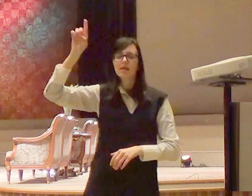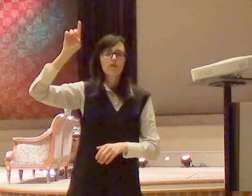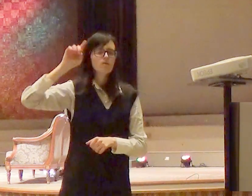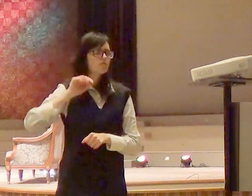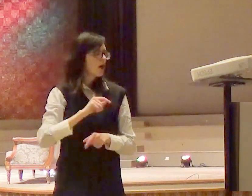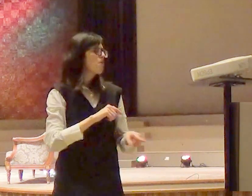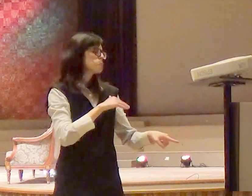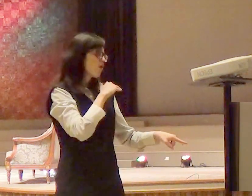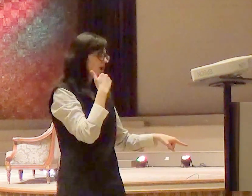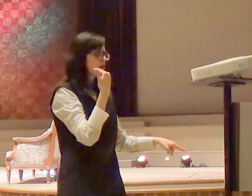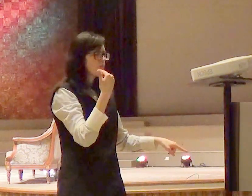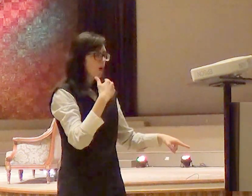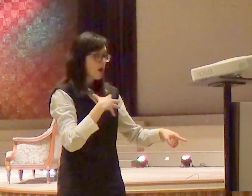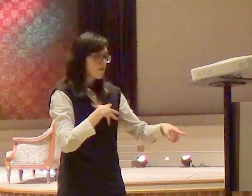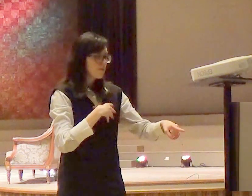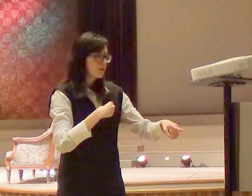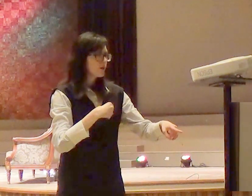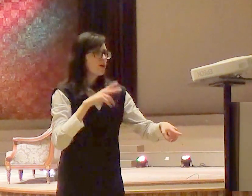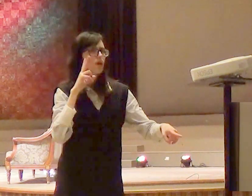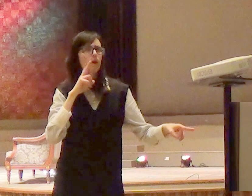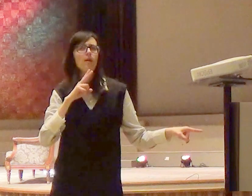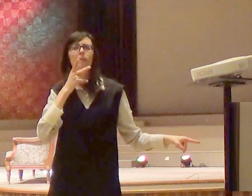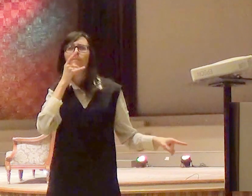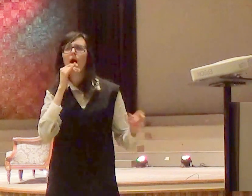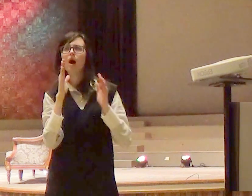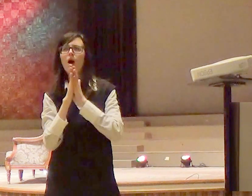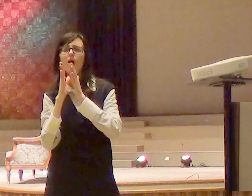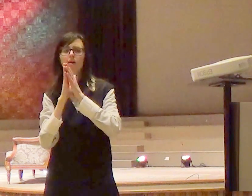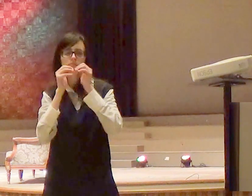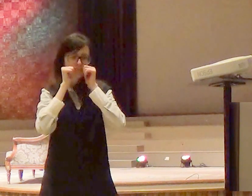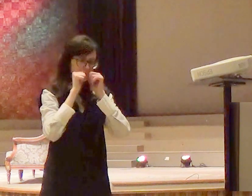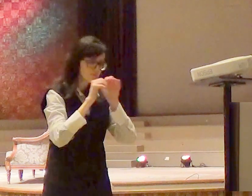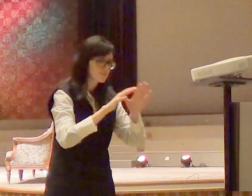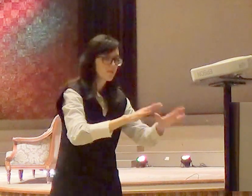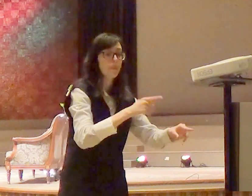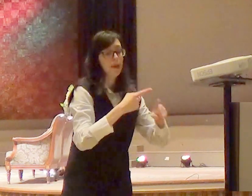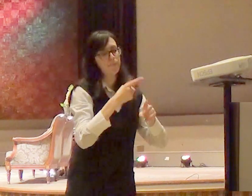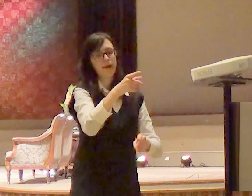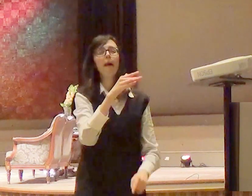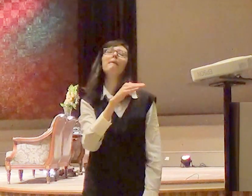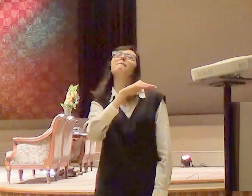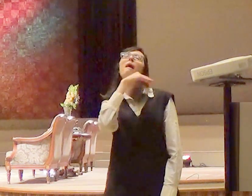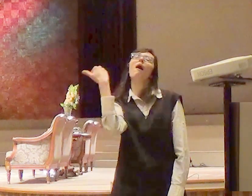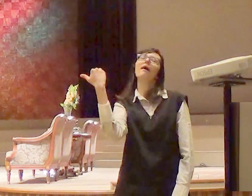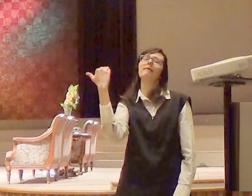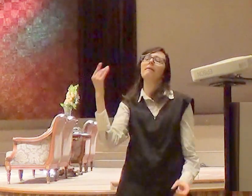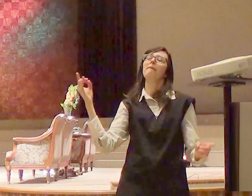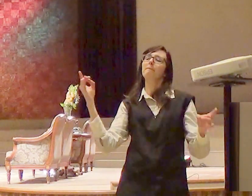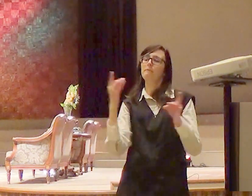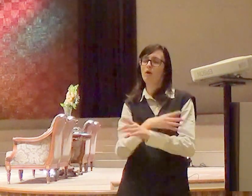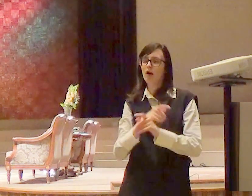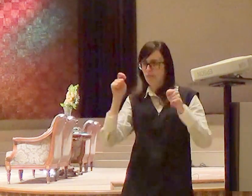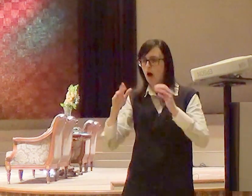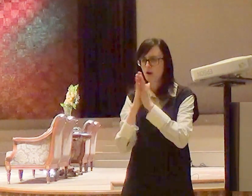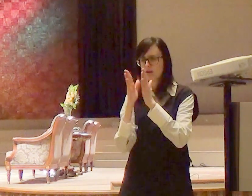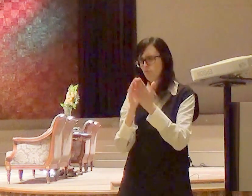não é que essa pessoa depois de morrer continua orando mas eu creio que algumas pessoas que já morreram deixaram lá no céu as suas